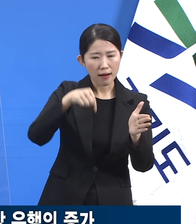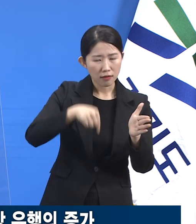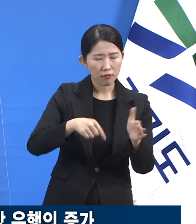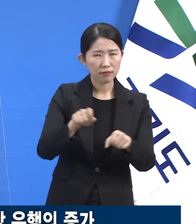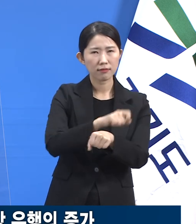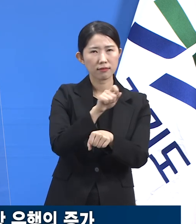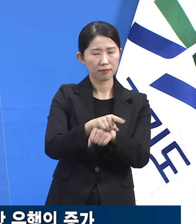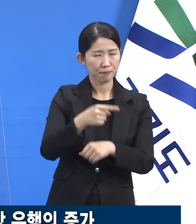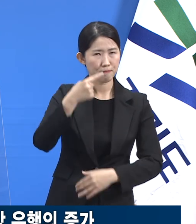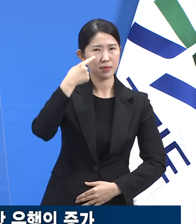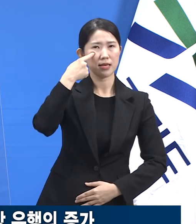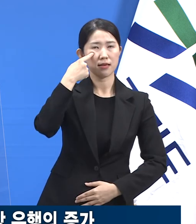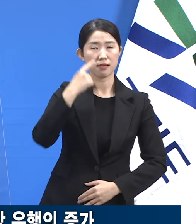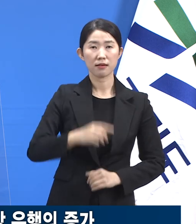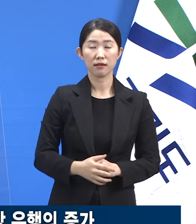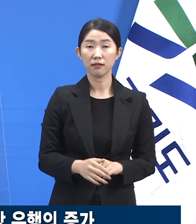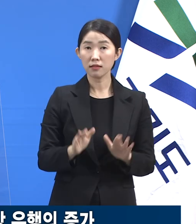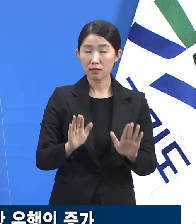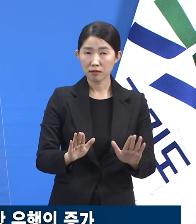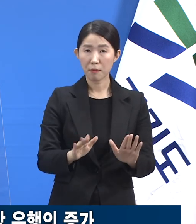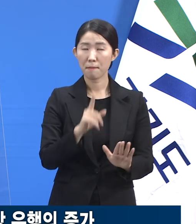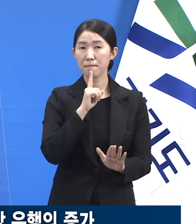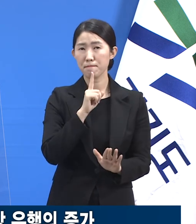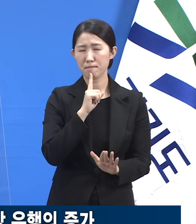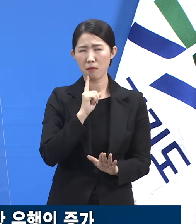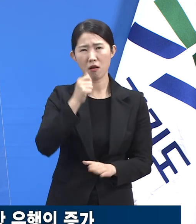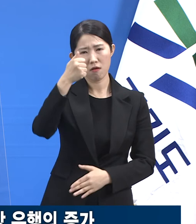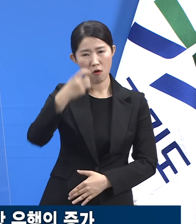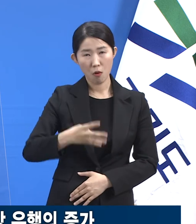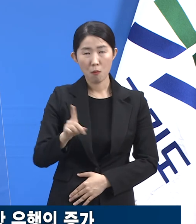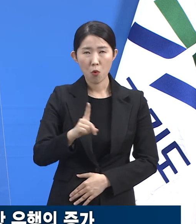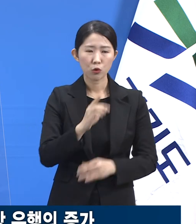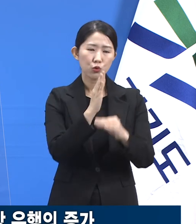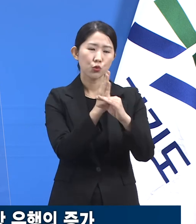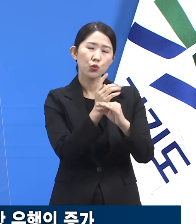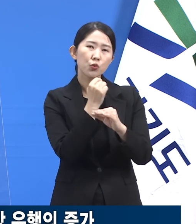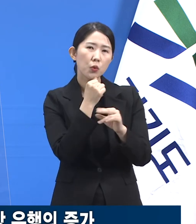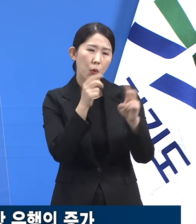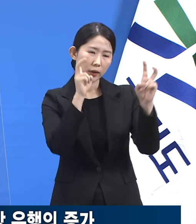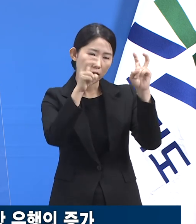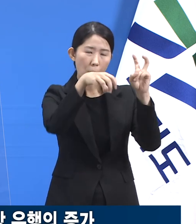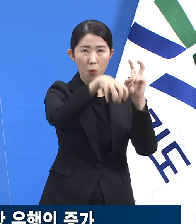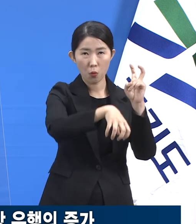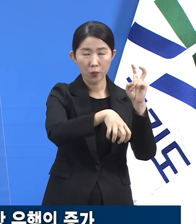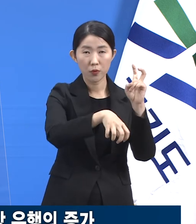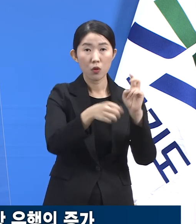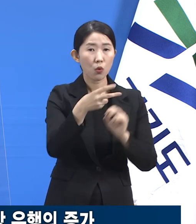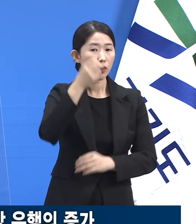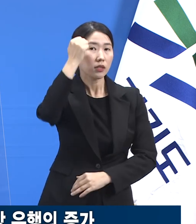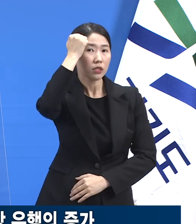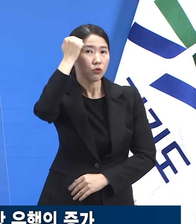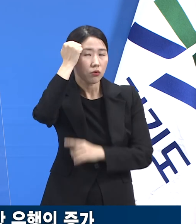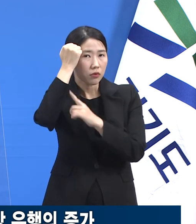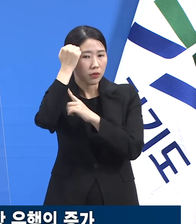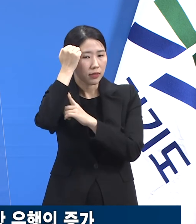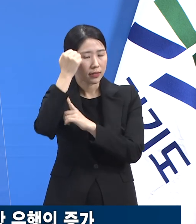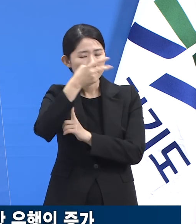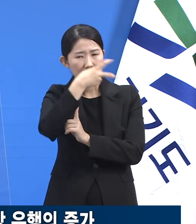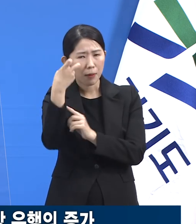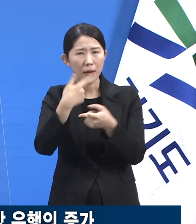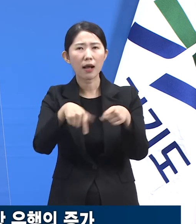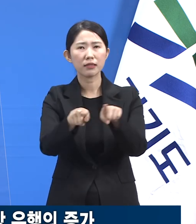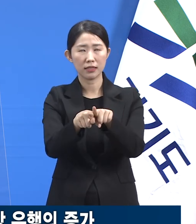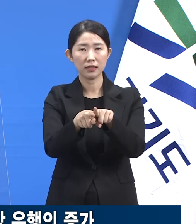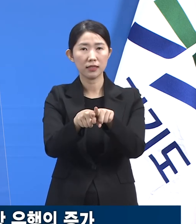여러 차례 언급했듯 주로 중소규모 사업장이며 기숙사 같은 공동 숙소를 제공하는